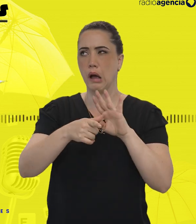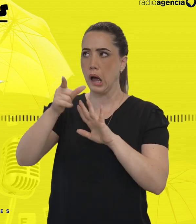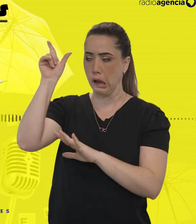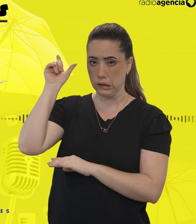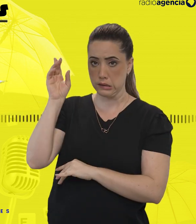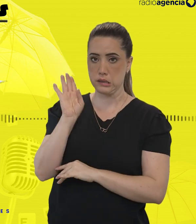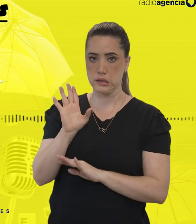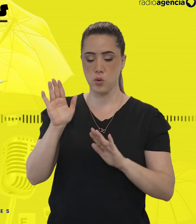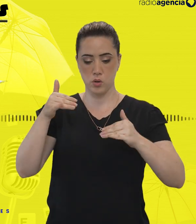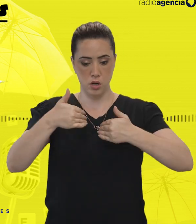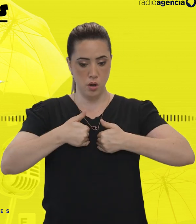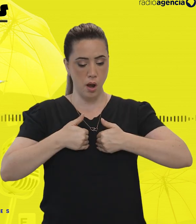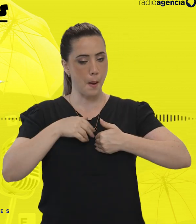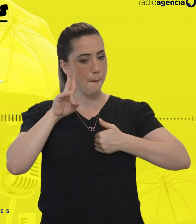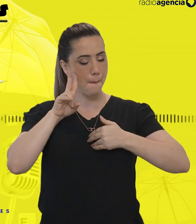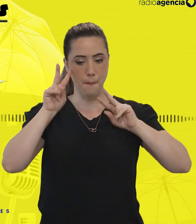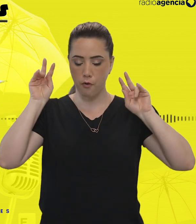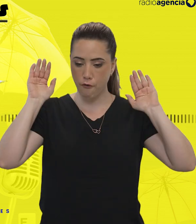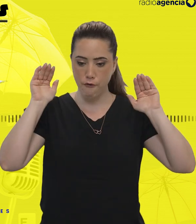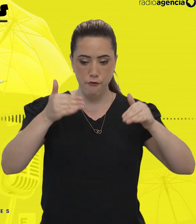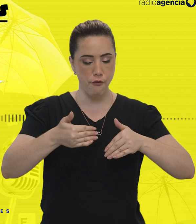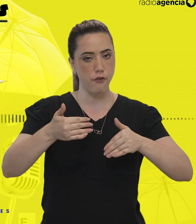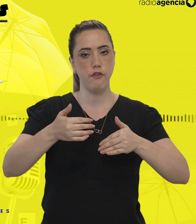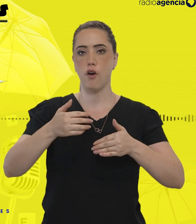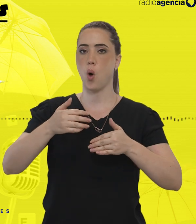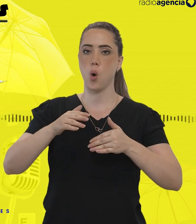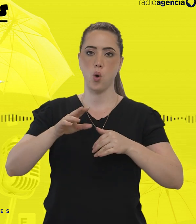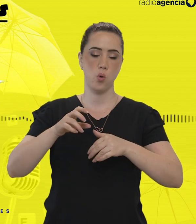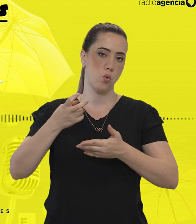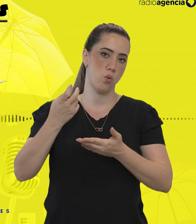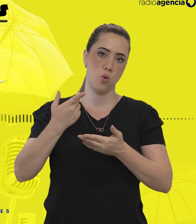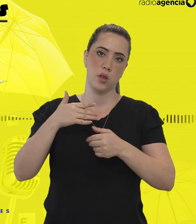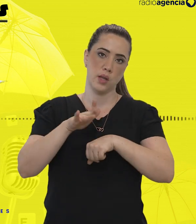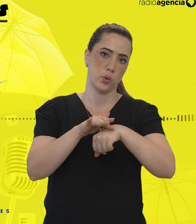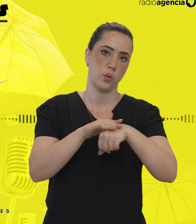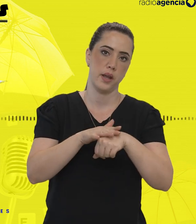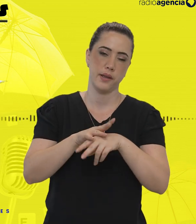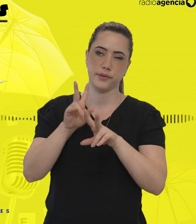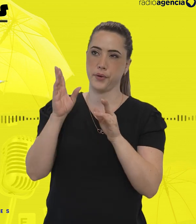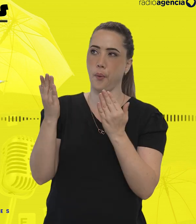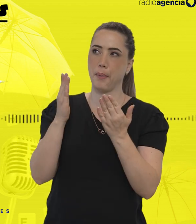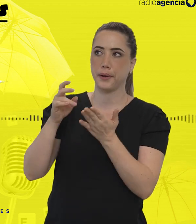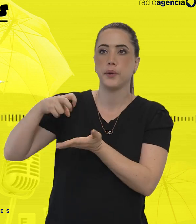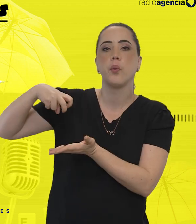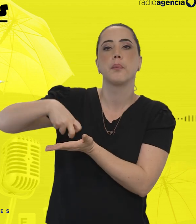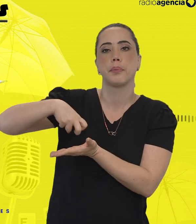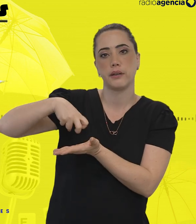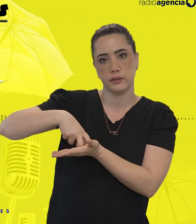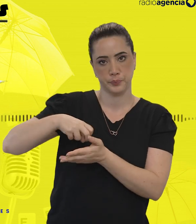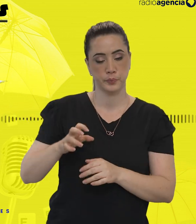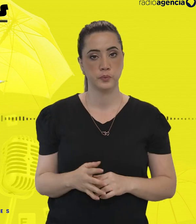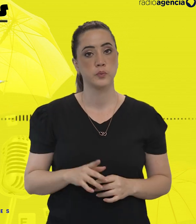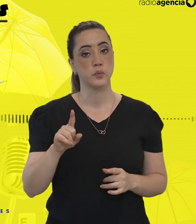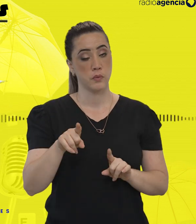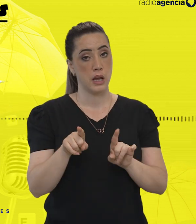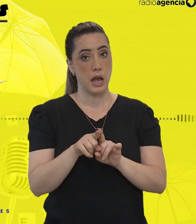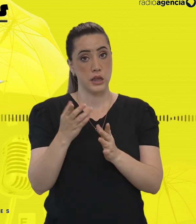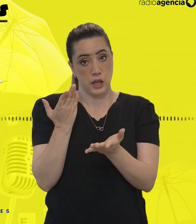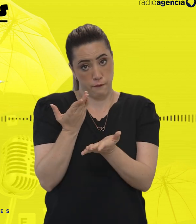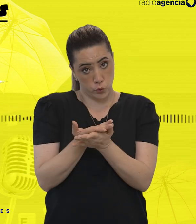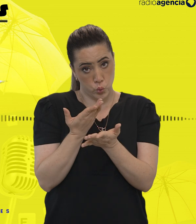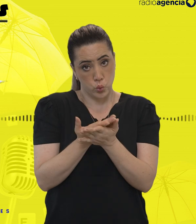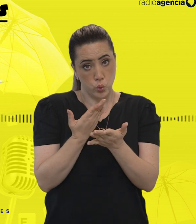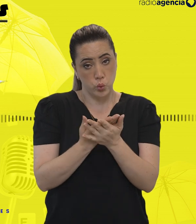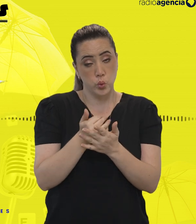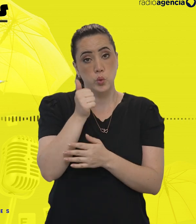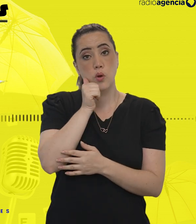patologia, com uma penitência, por exemplo. Os estudos de Lorna Wing, que é uma psiquiatra britânica e mãe de um